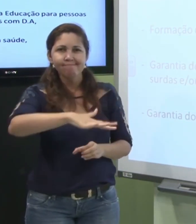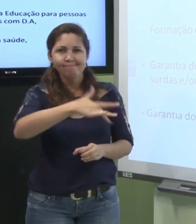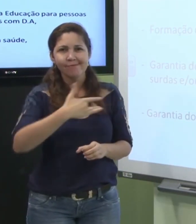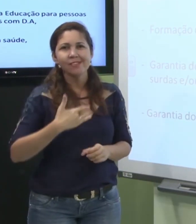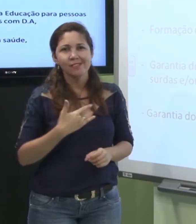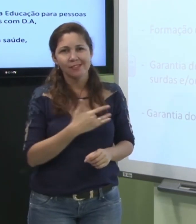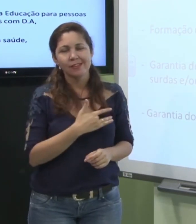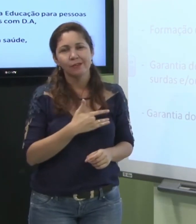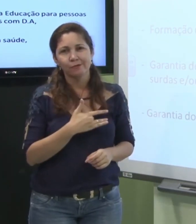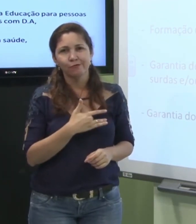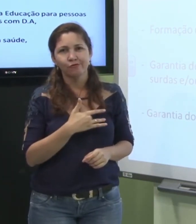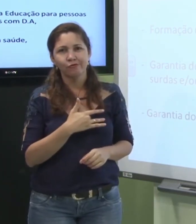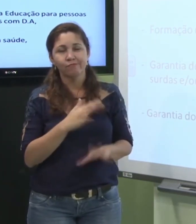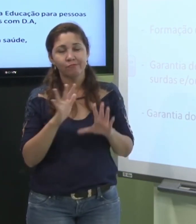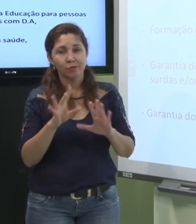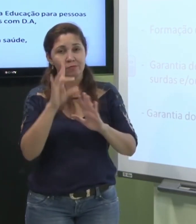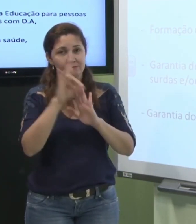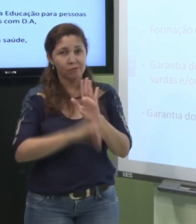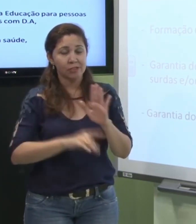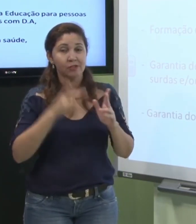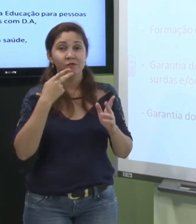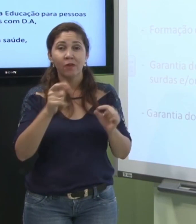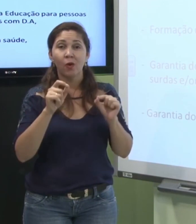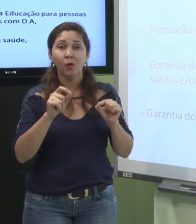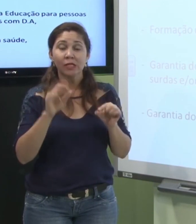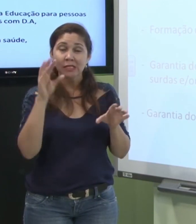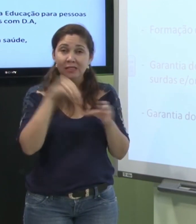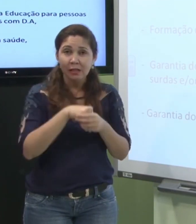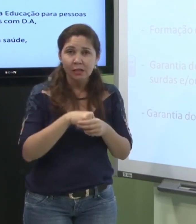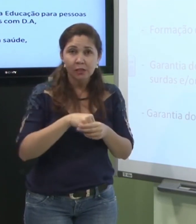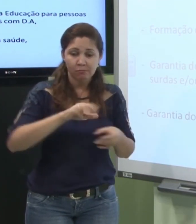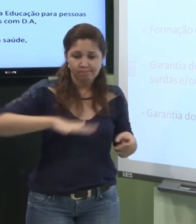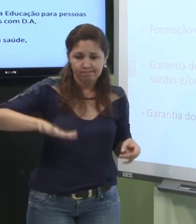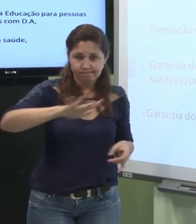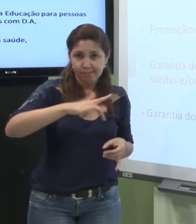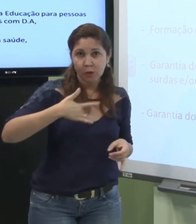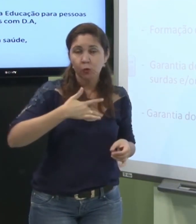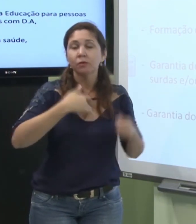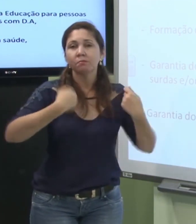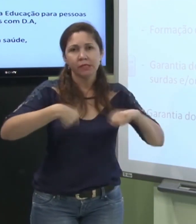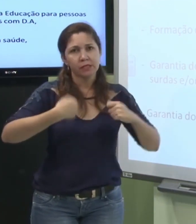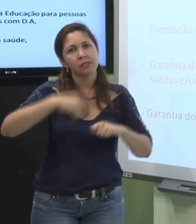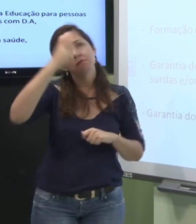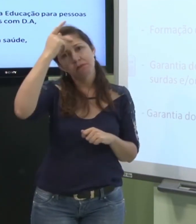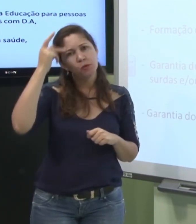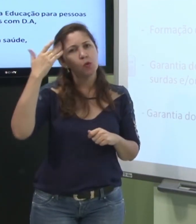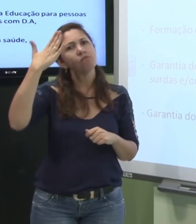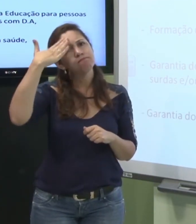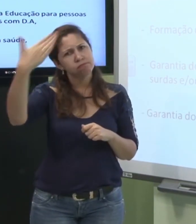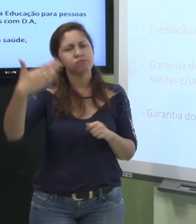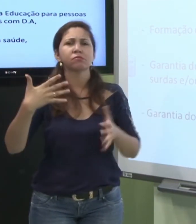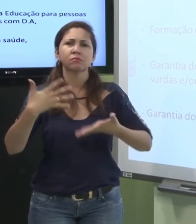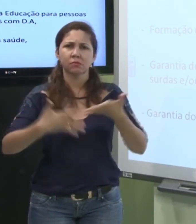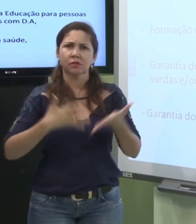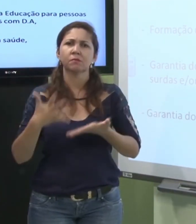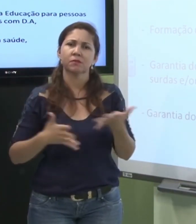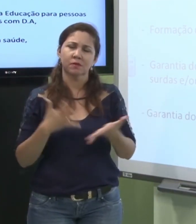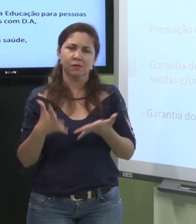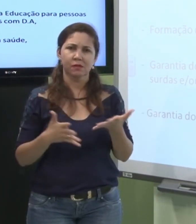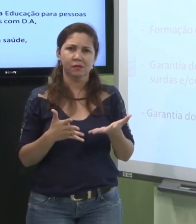saúde e o decreto ele fala que os profissionais de saúde precisam saber língua de